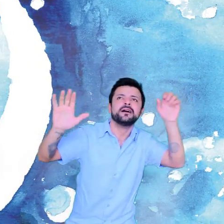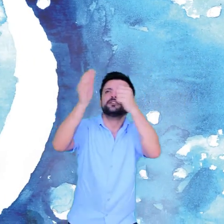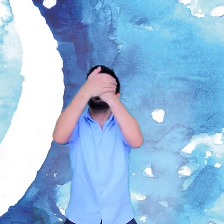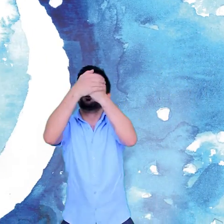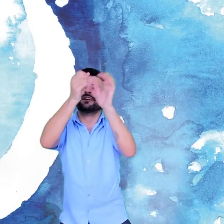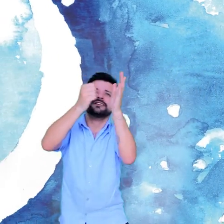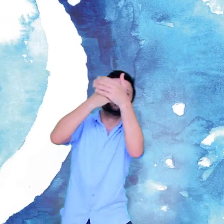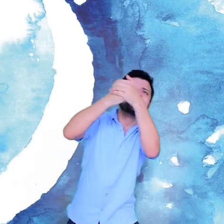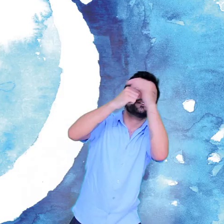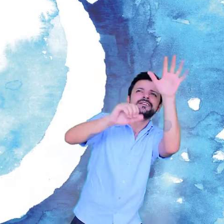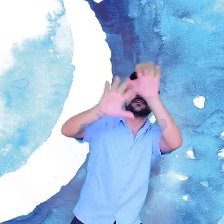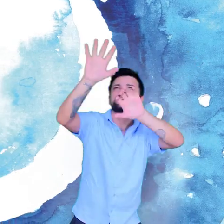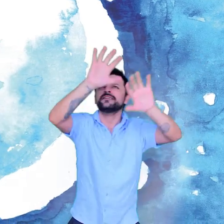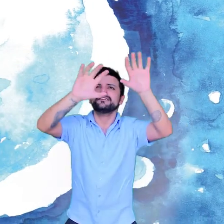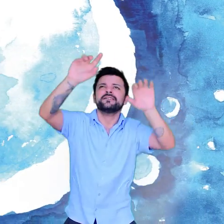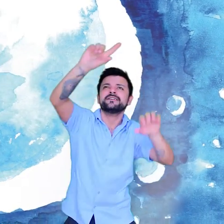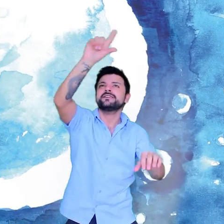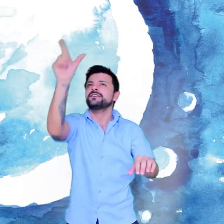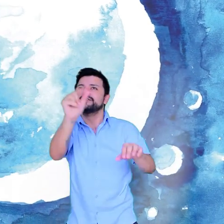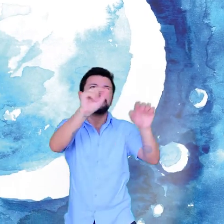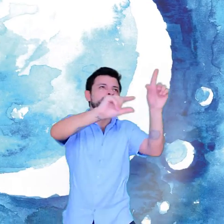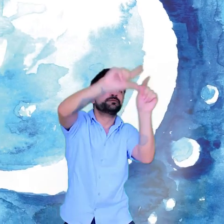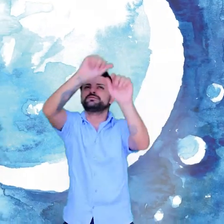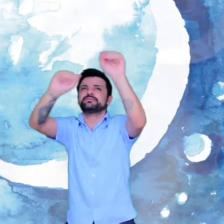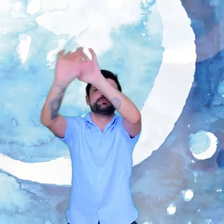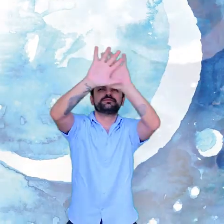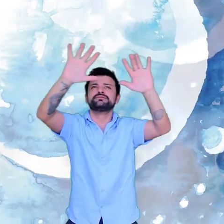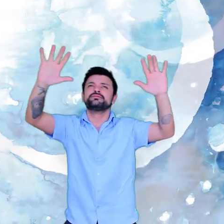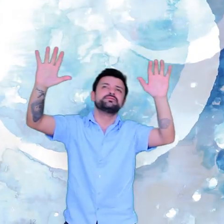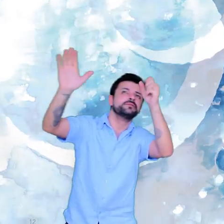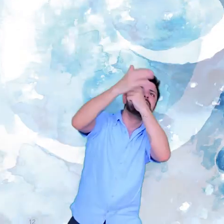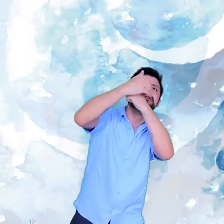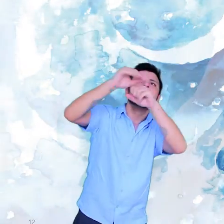-esconde Se esconde onde? Lua que brinca com os astros